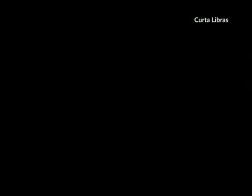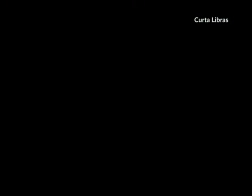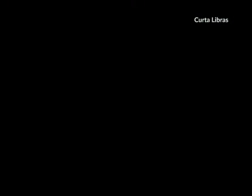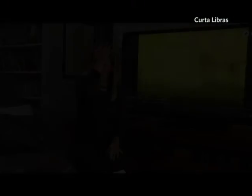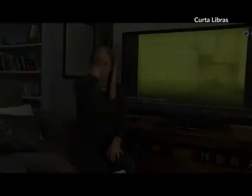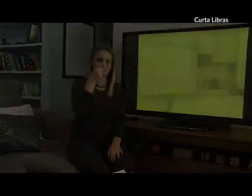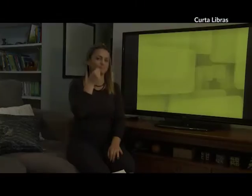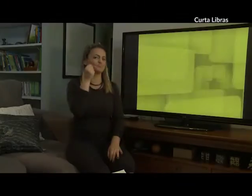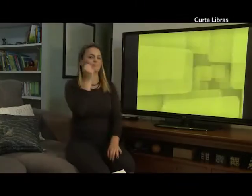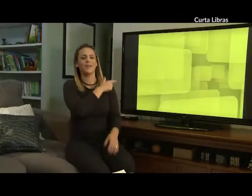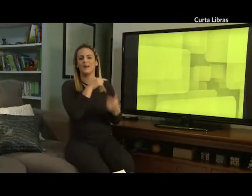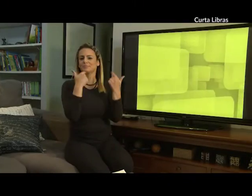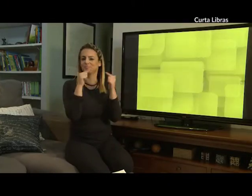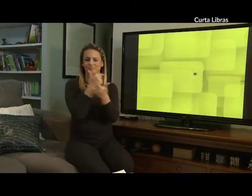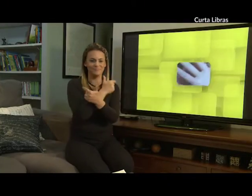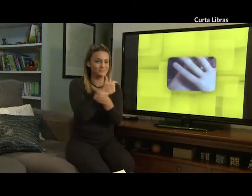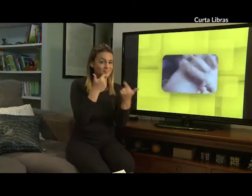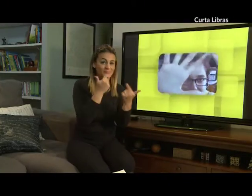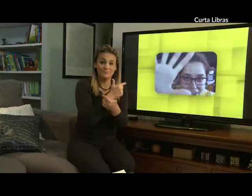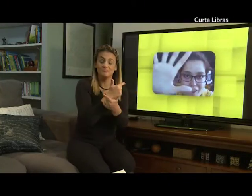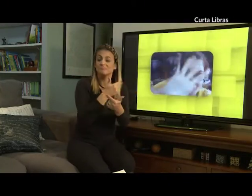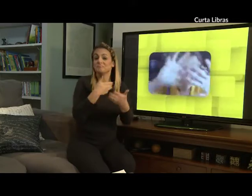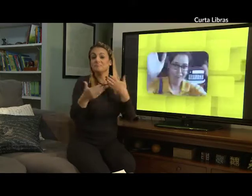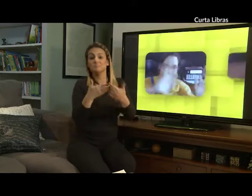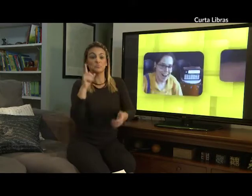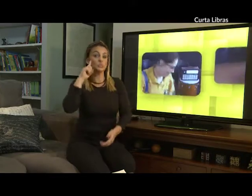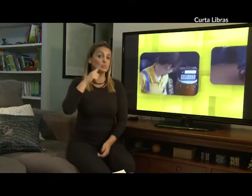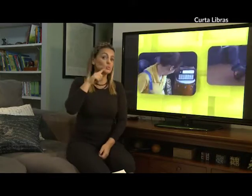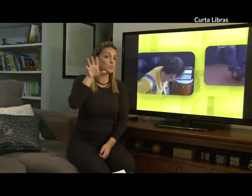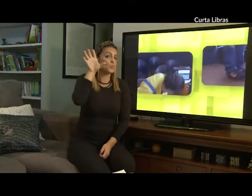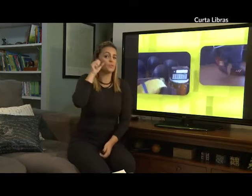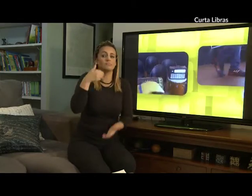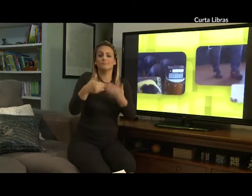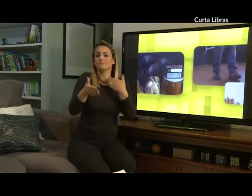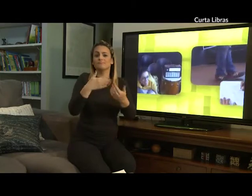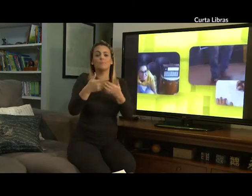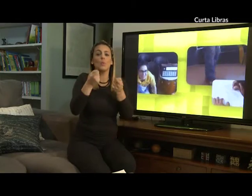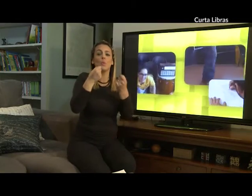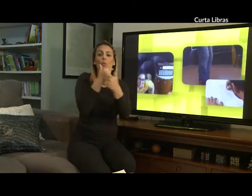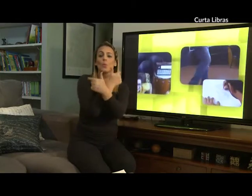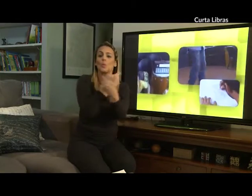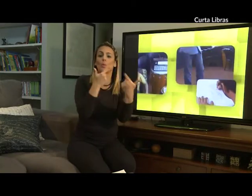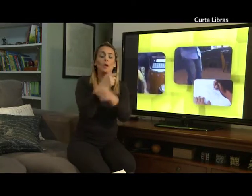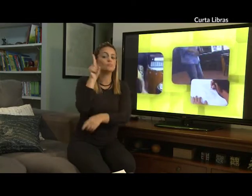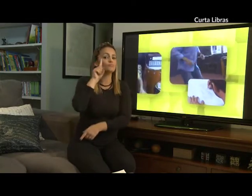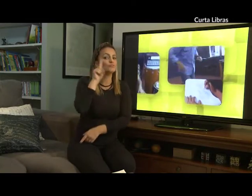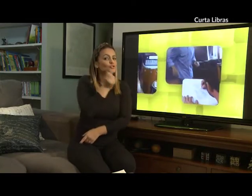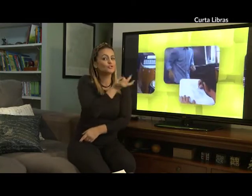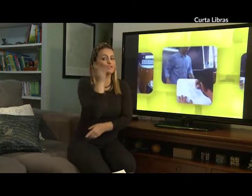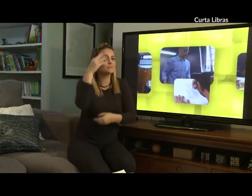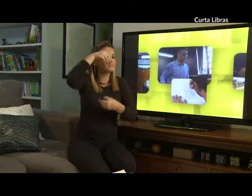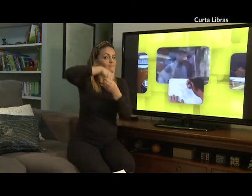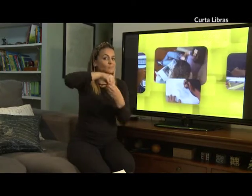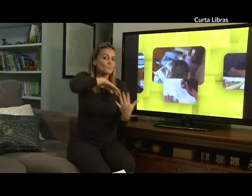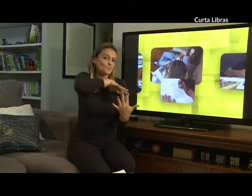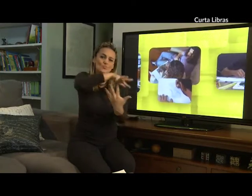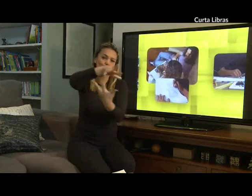Esse panto é uma piada mesmo. Surdo ou ouvinte, o humor está presente no nosso cotidiano e nos faz tão bem, não é